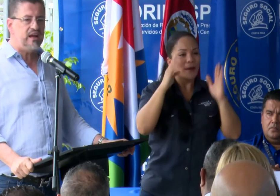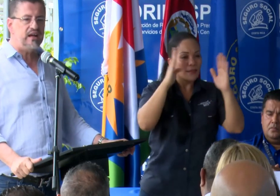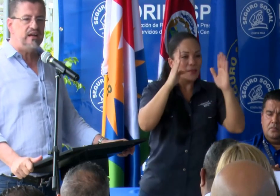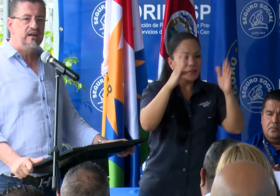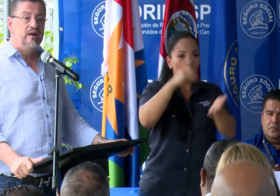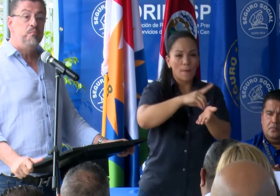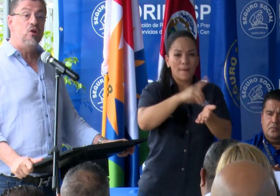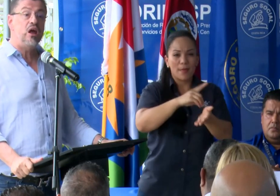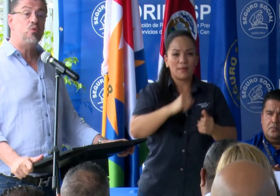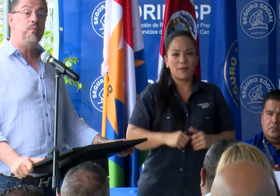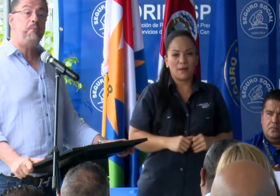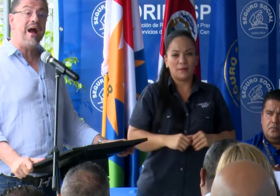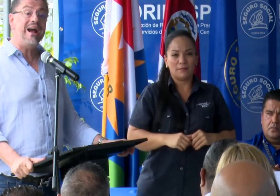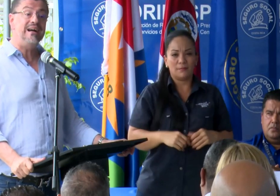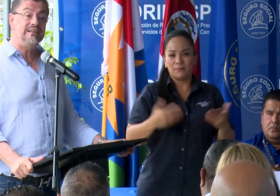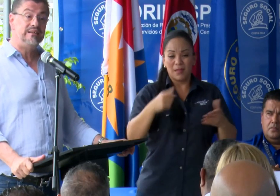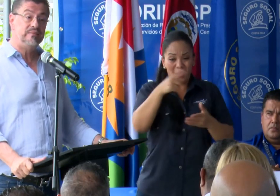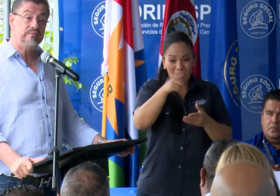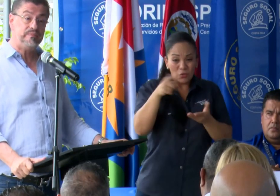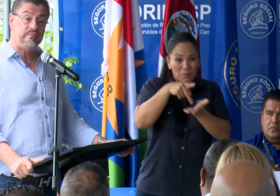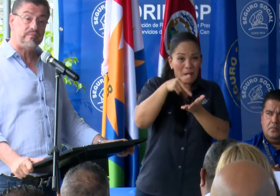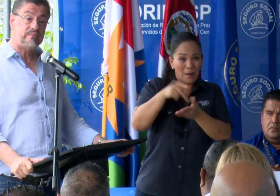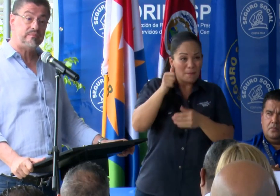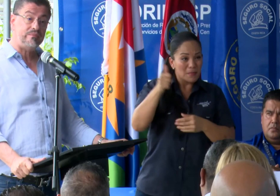médica por la cual pagan.